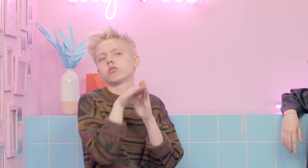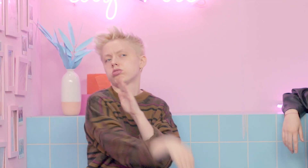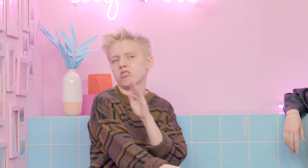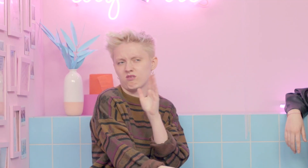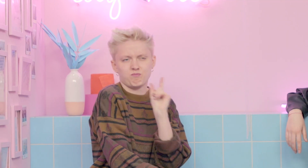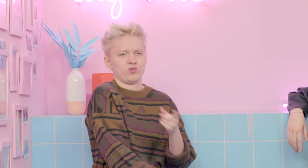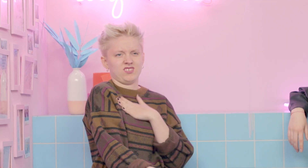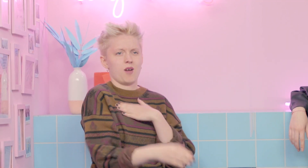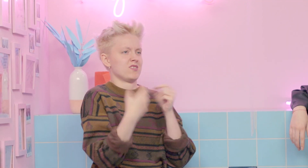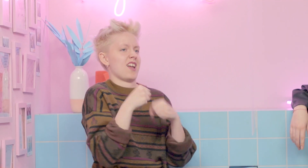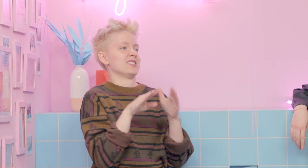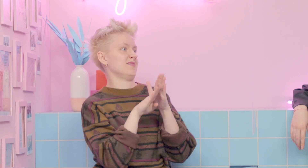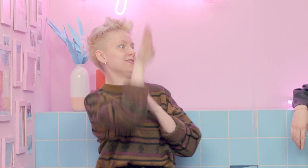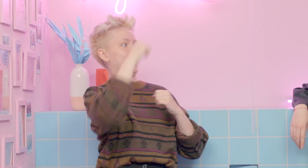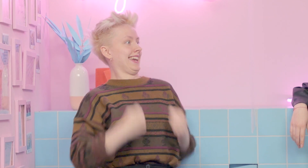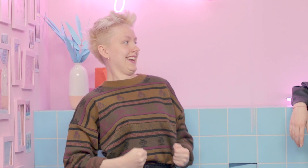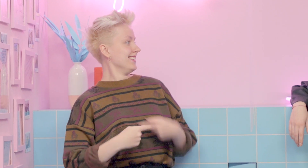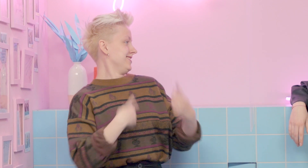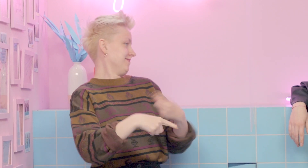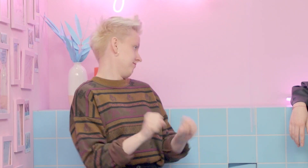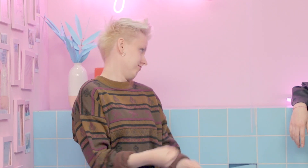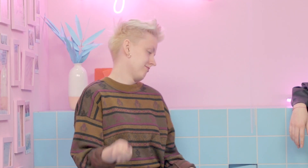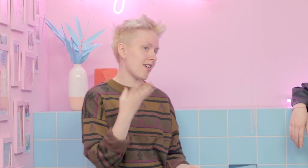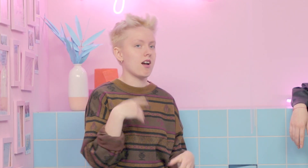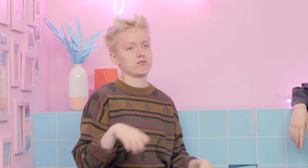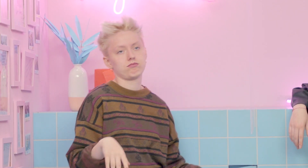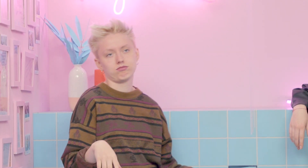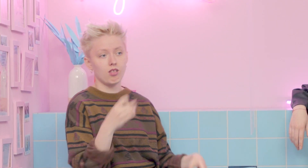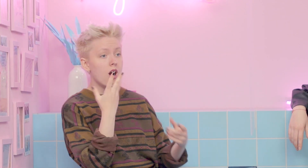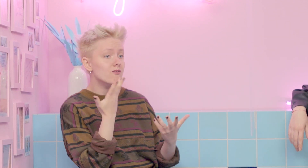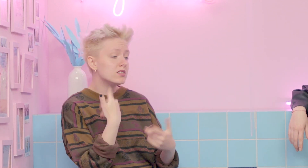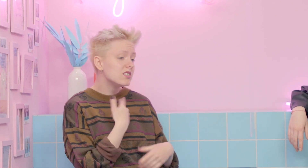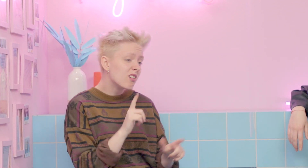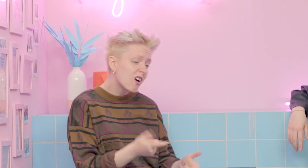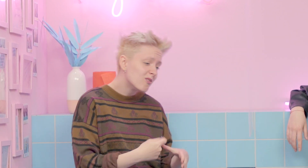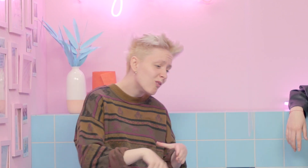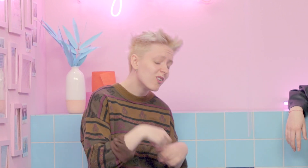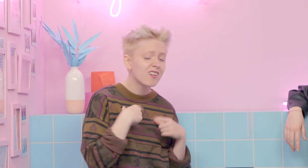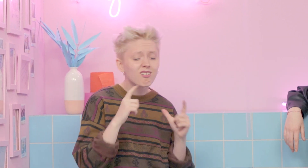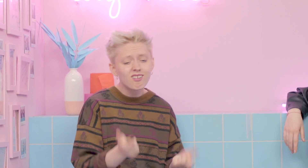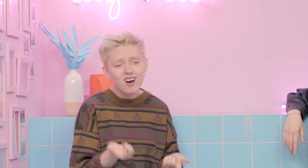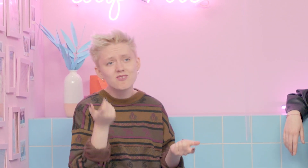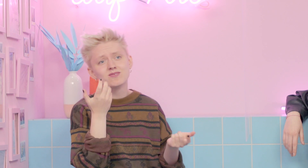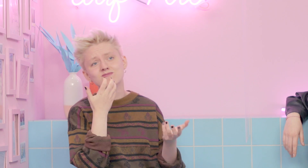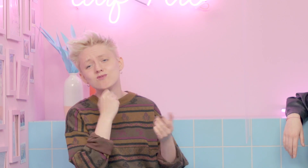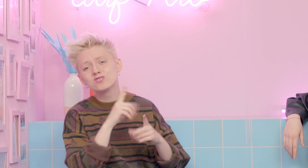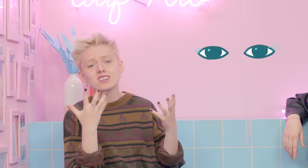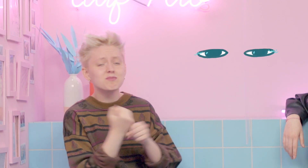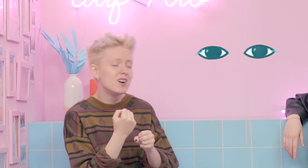Ja, natürlich geht es auch immer mal bergab. Also es kann ja nicht, es geht ja gar nicht, dass es immer nur irgendwie positiv und alles toll ist. Natürlich gibt es die Tage, wo ich keinen Bock auf gar